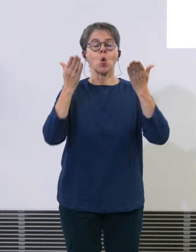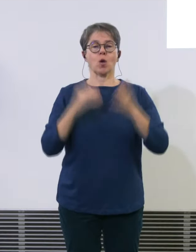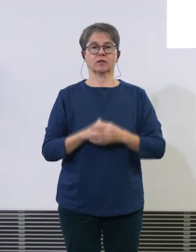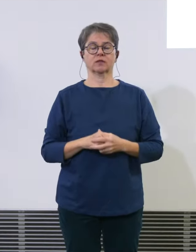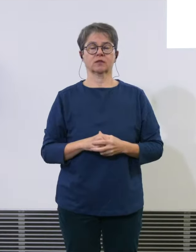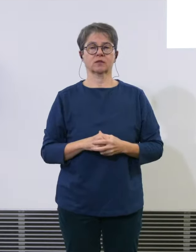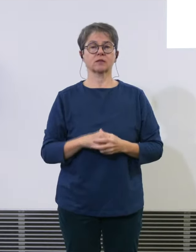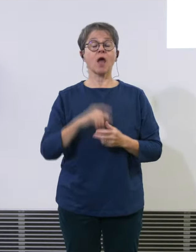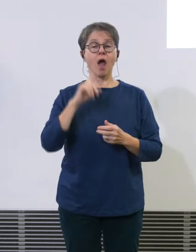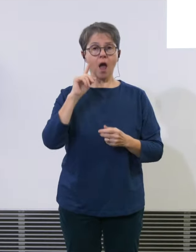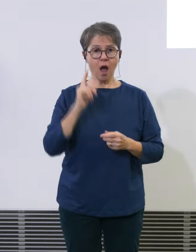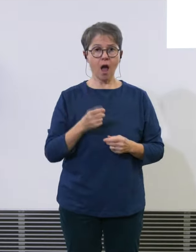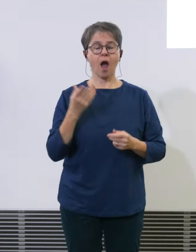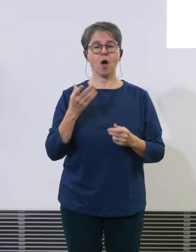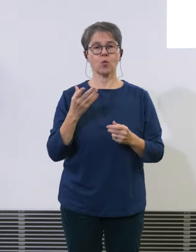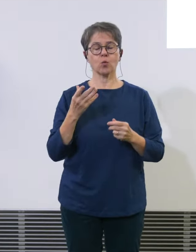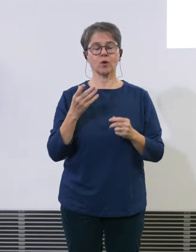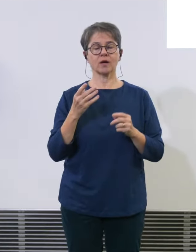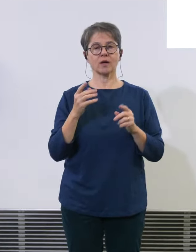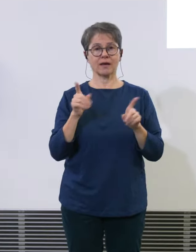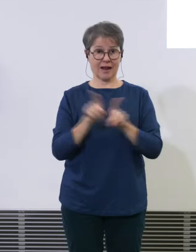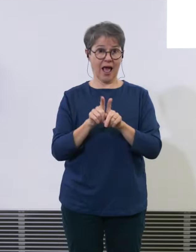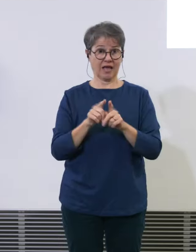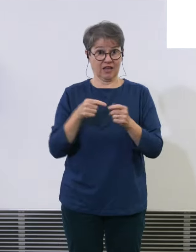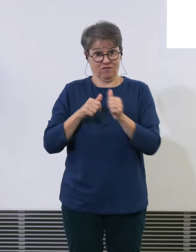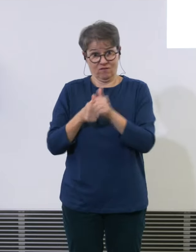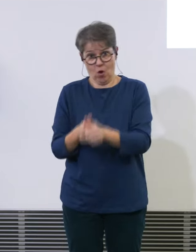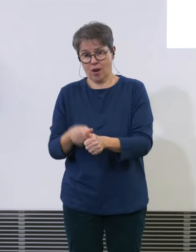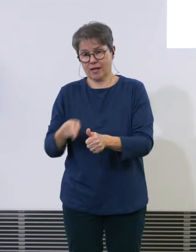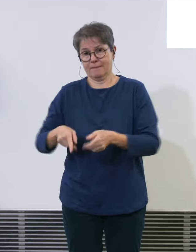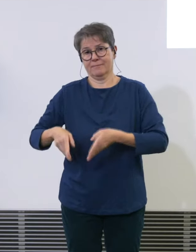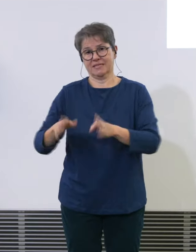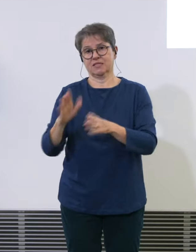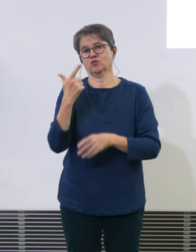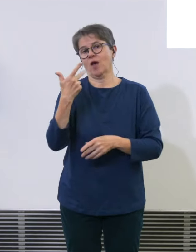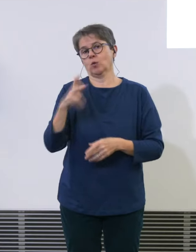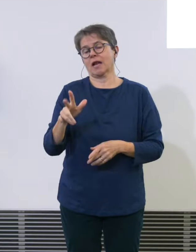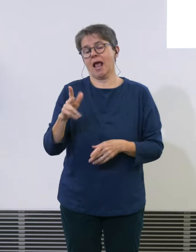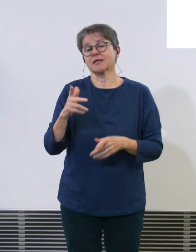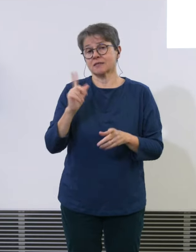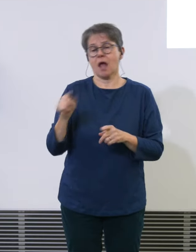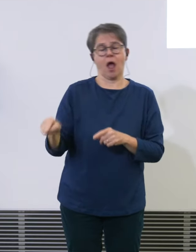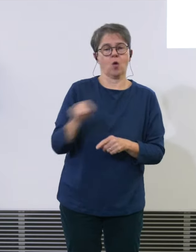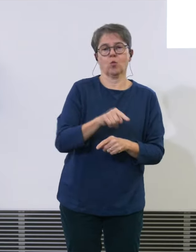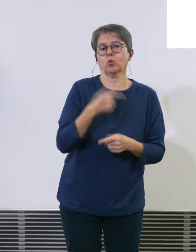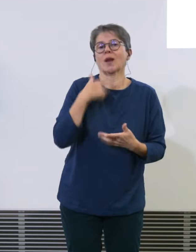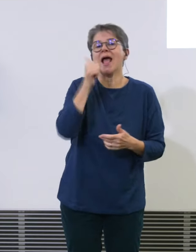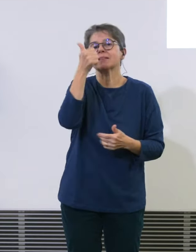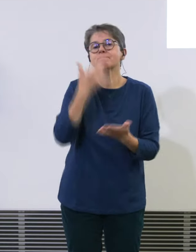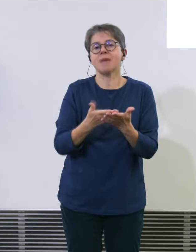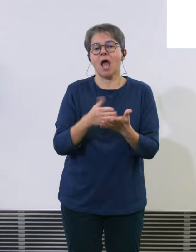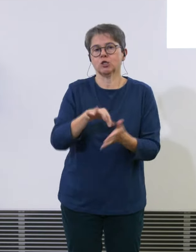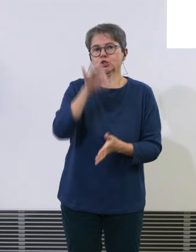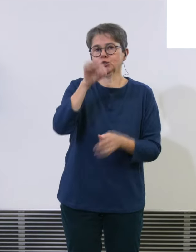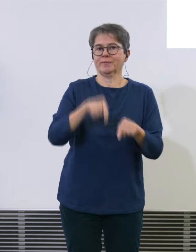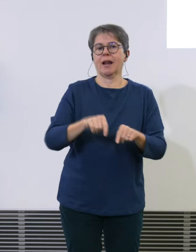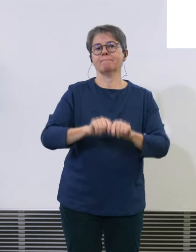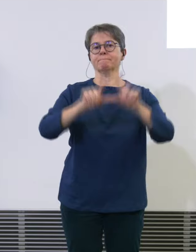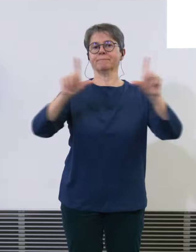gleiche gilt für die Piste 32 im Fall. brauche da einfach eine Piste als Bild für das